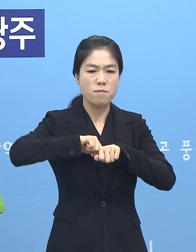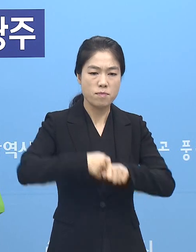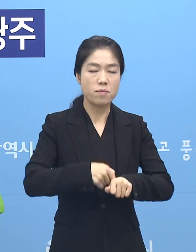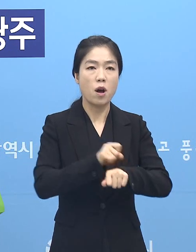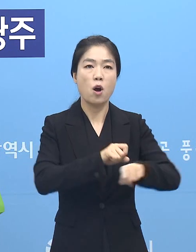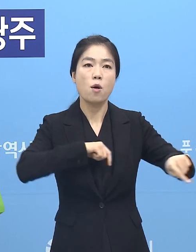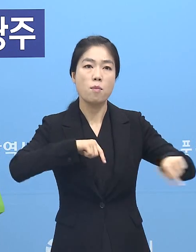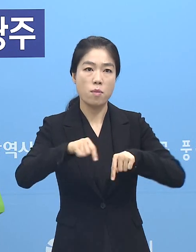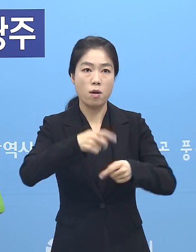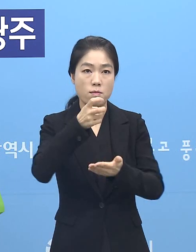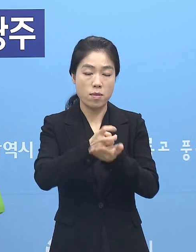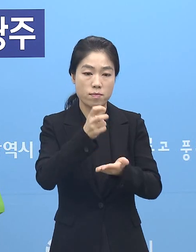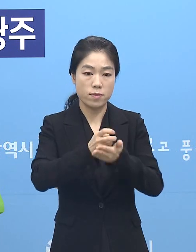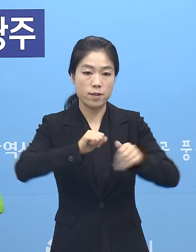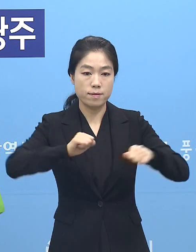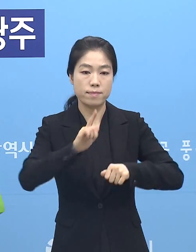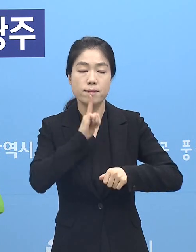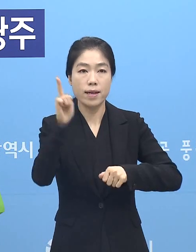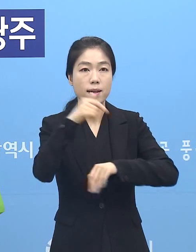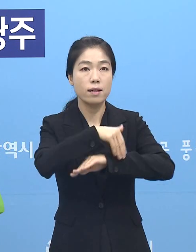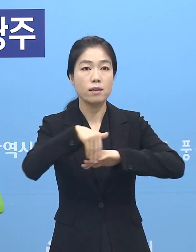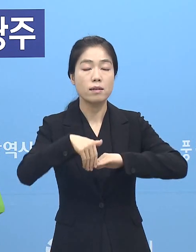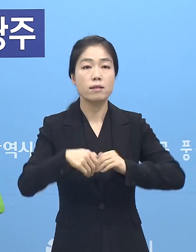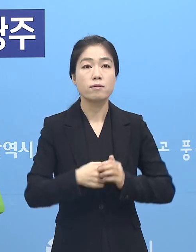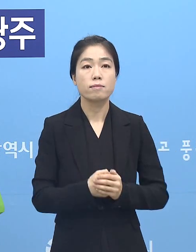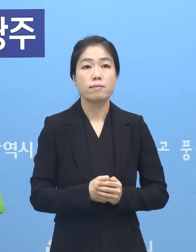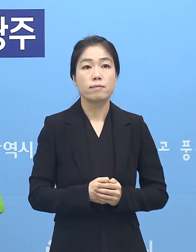행정적 법적 조치를 취할 것입니다.